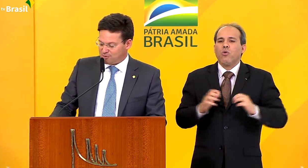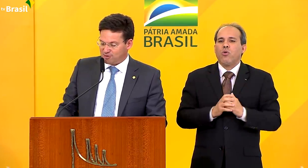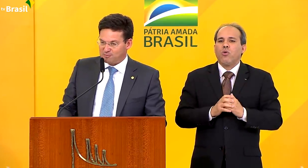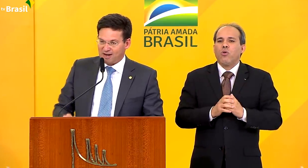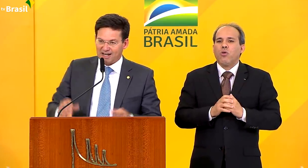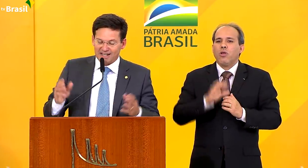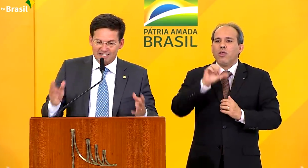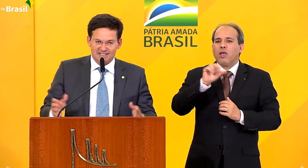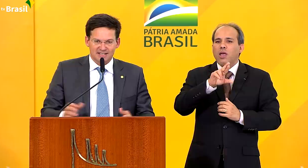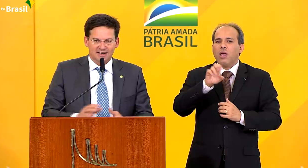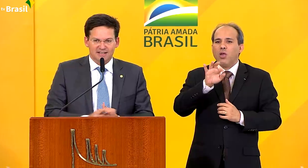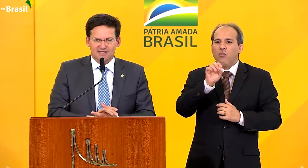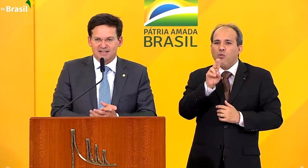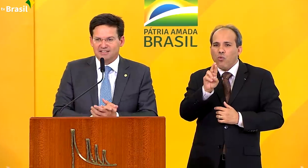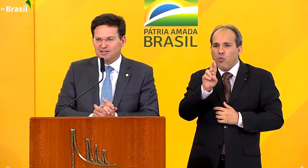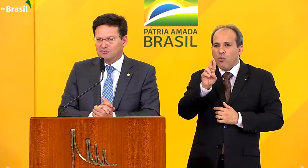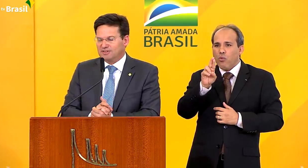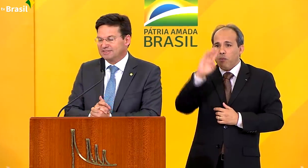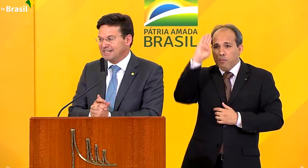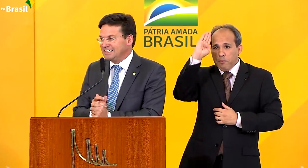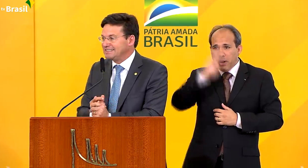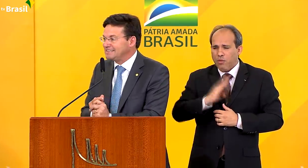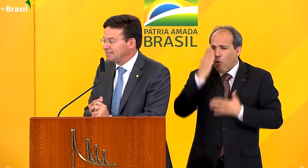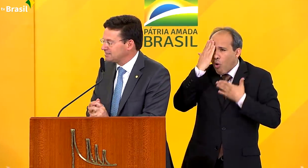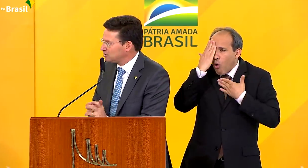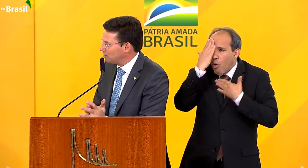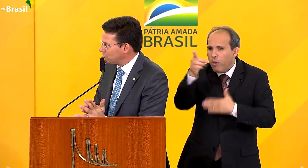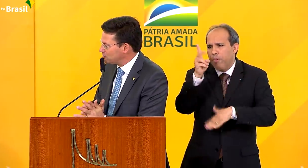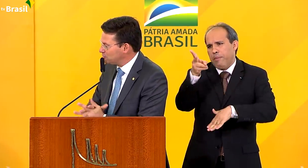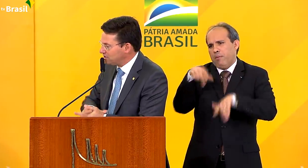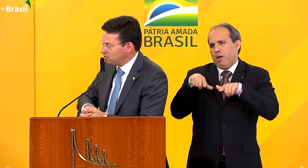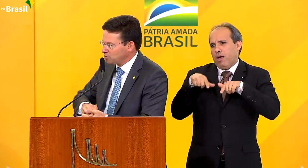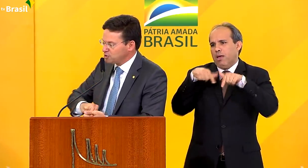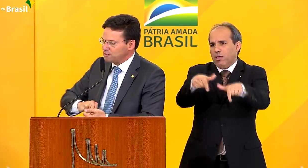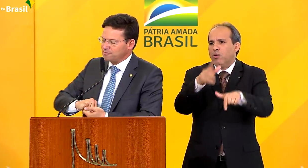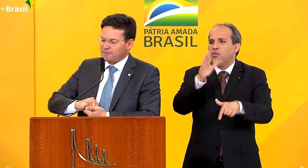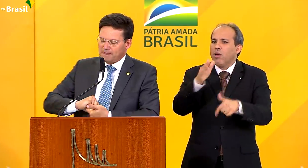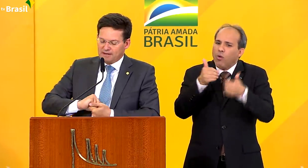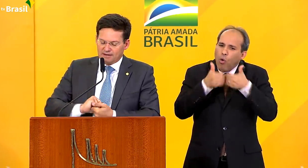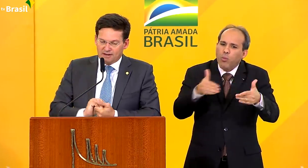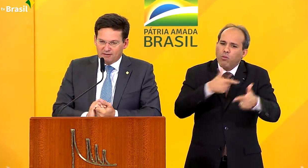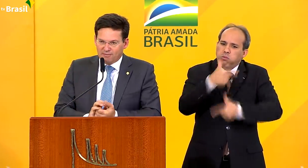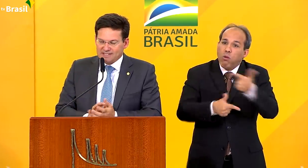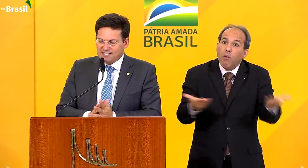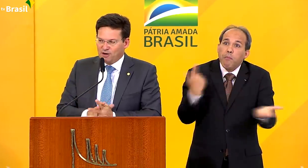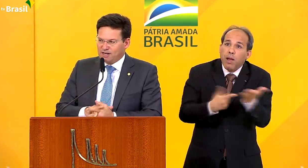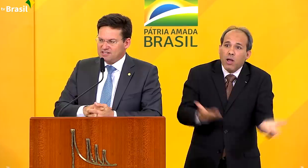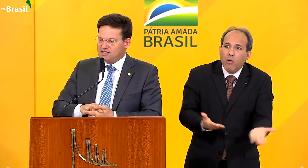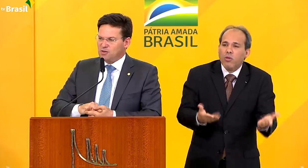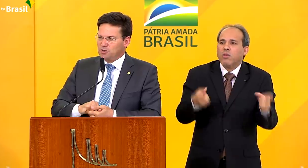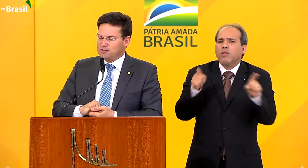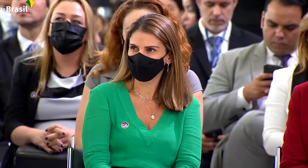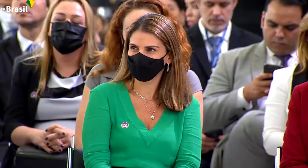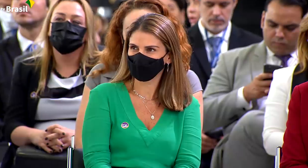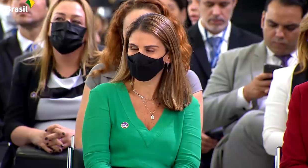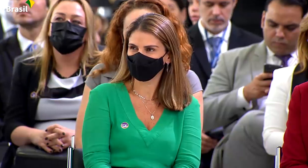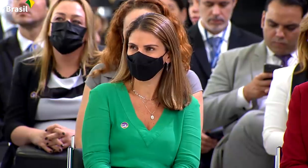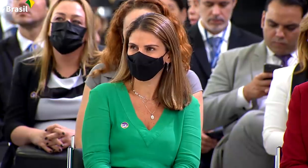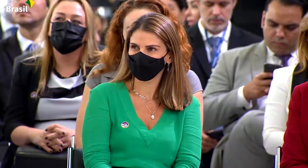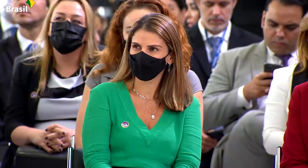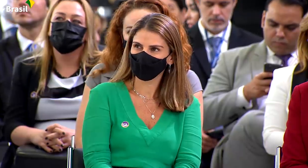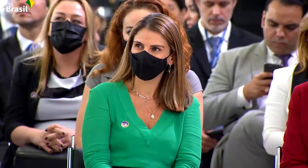onde eu já aproveito para agradecer a iniciativa, já iniciando essas doações do dia de hoje. Mas, senhoras e senhores,